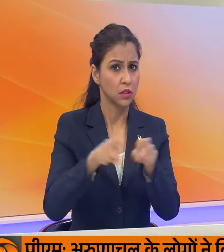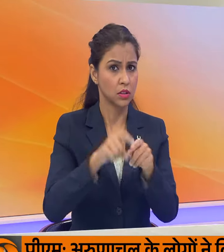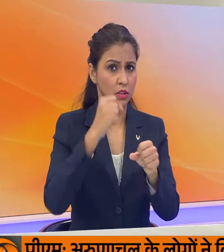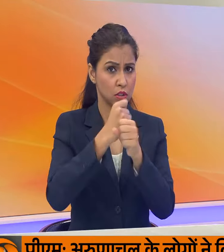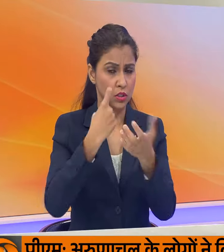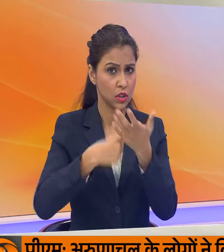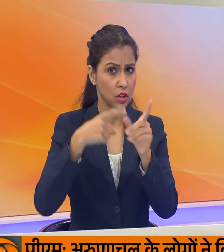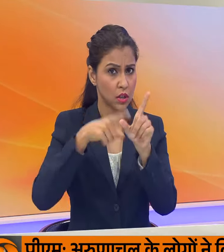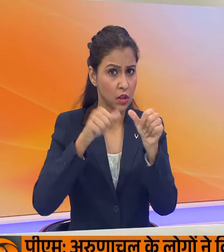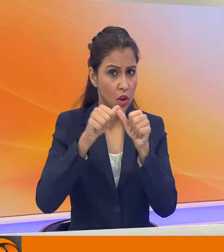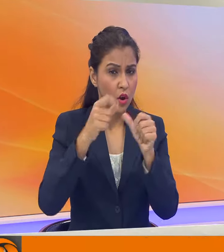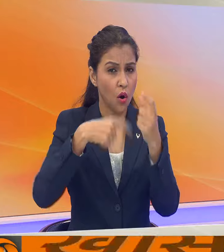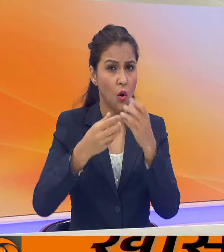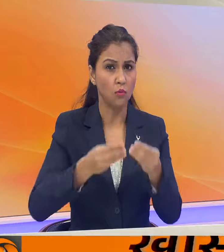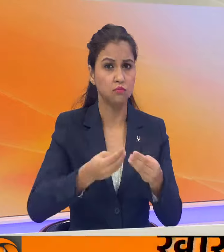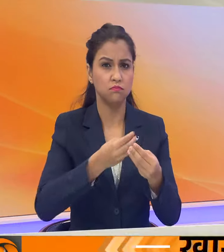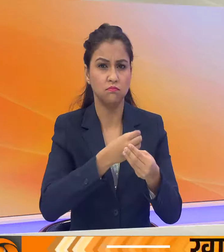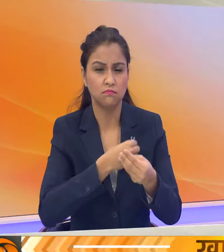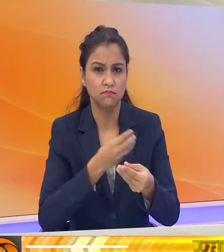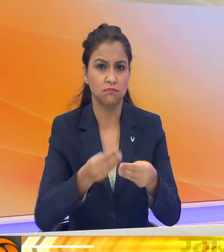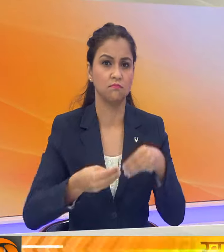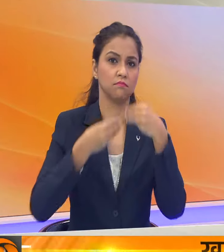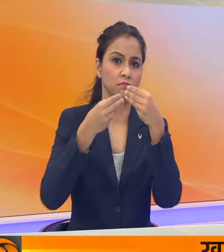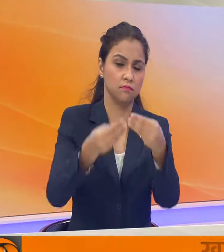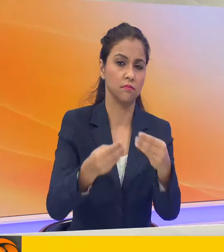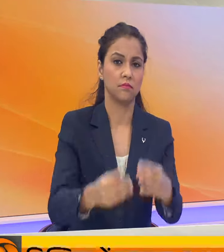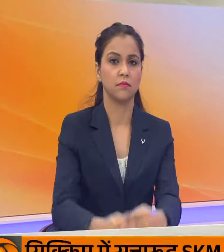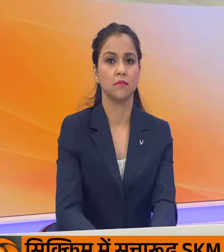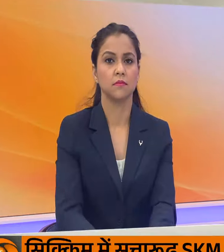ओसुल के बार पीडितों को समर्पित किया गया